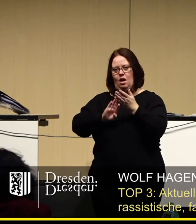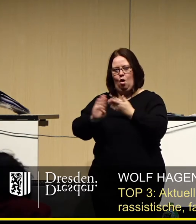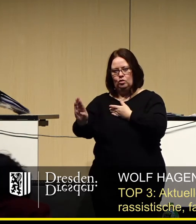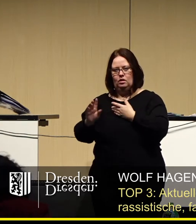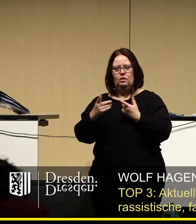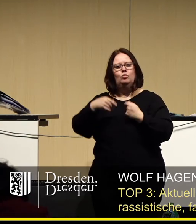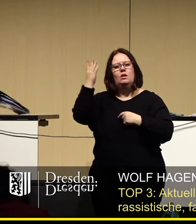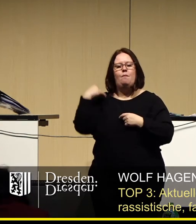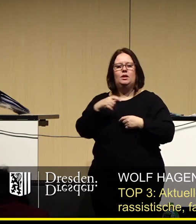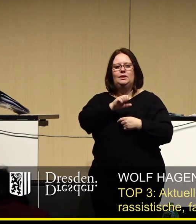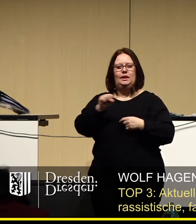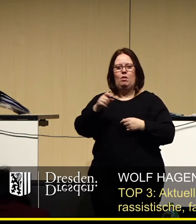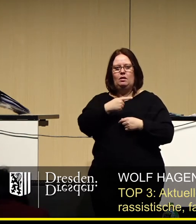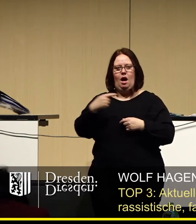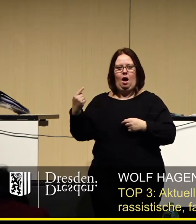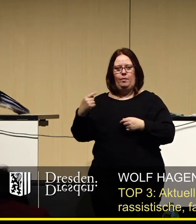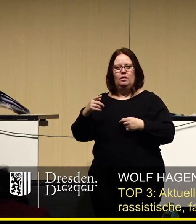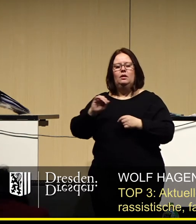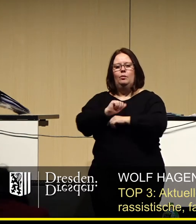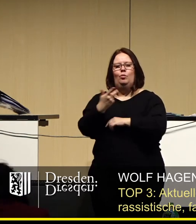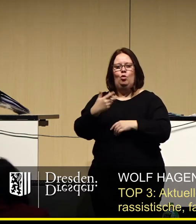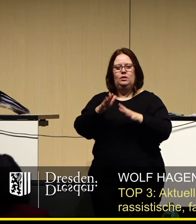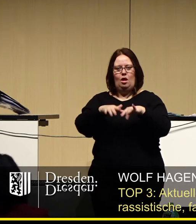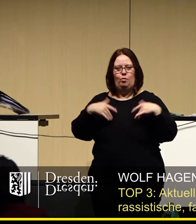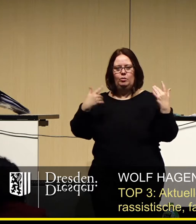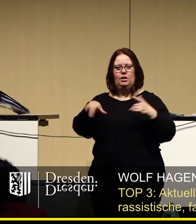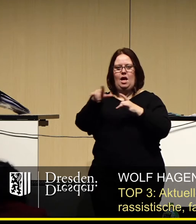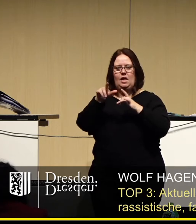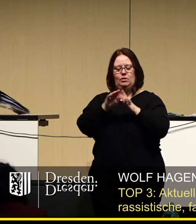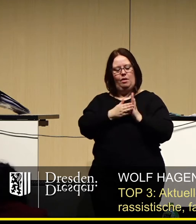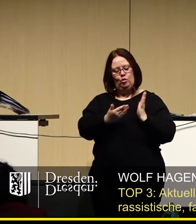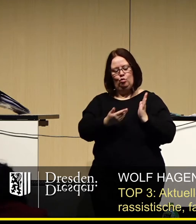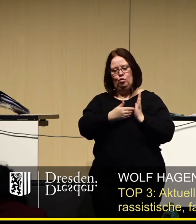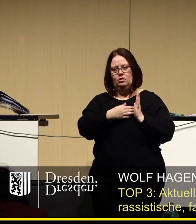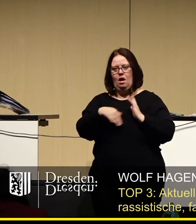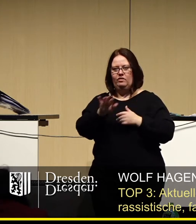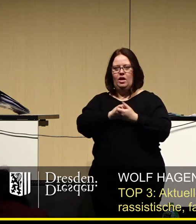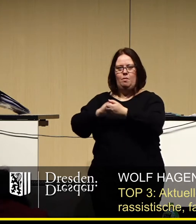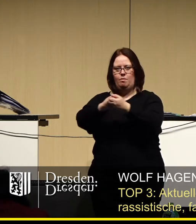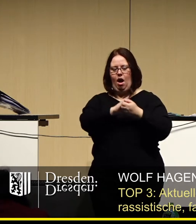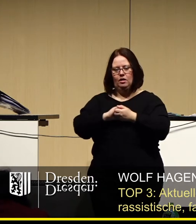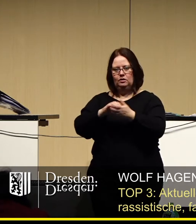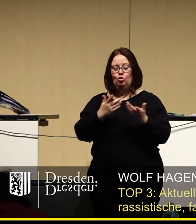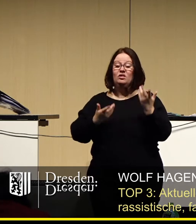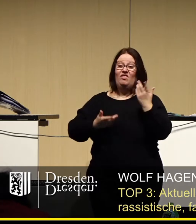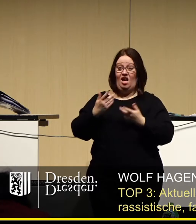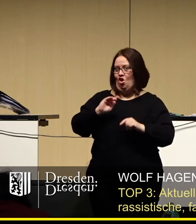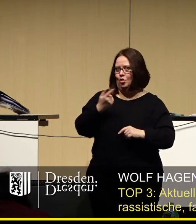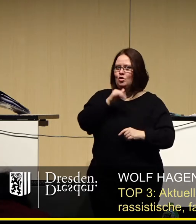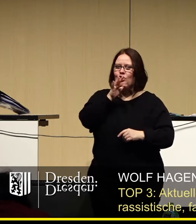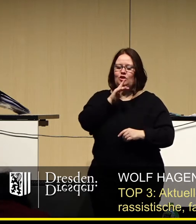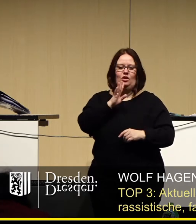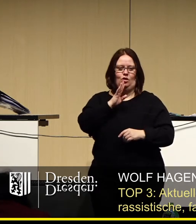frei nach Sigmar Gabriel, dem Multilobbyisten mit SPD-Parteibuch, zum PAK erklärt. Und falls es noch nicht